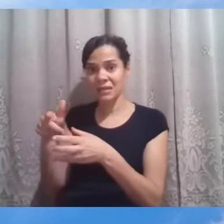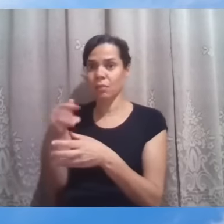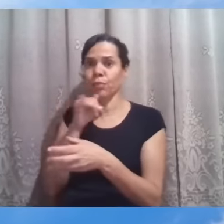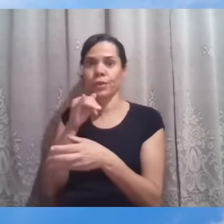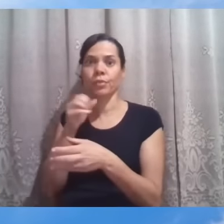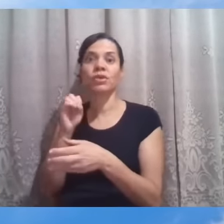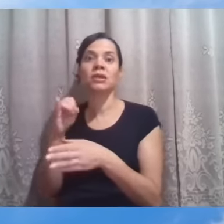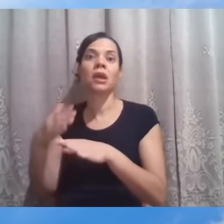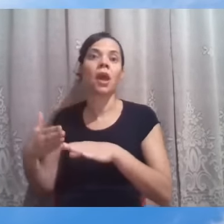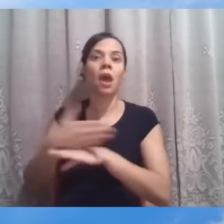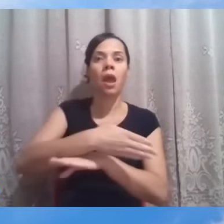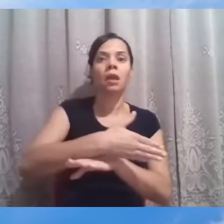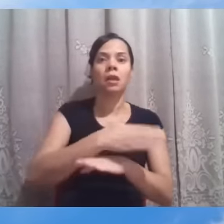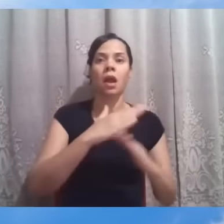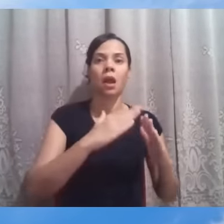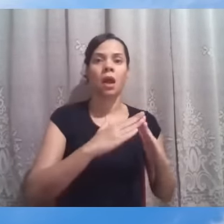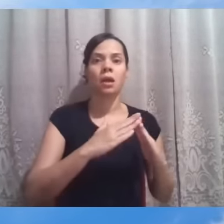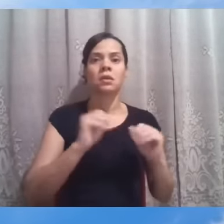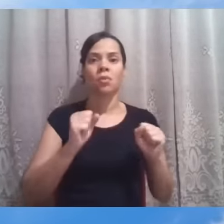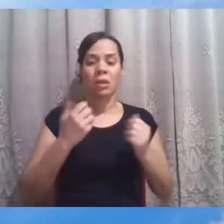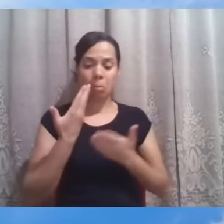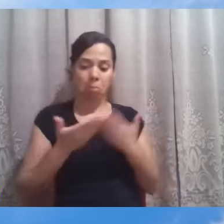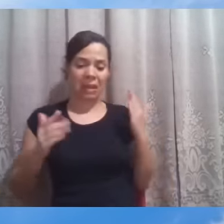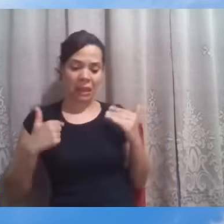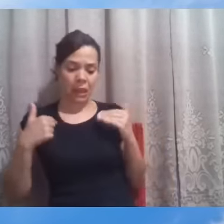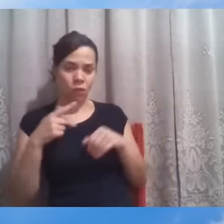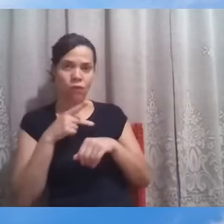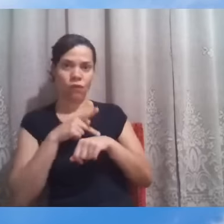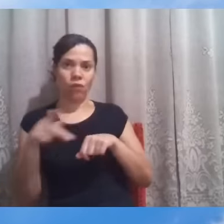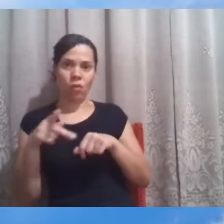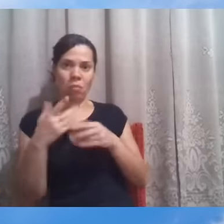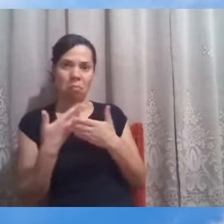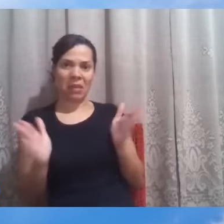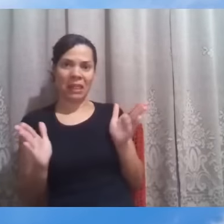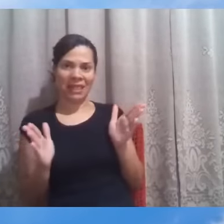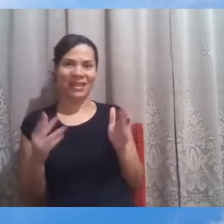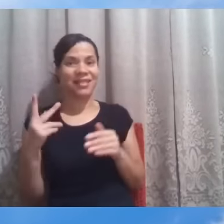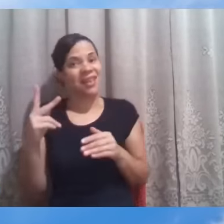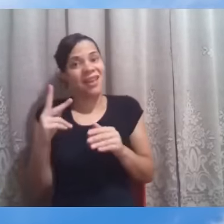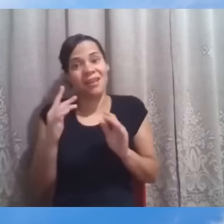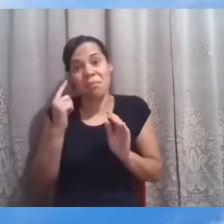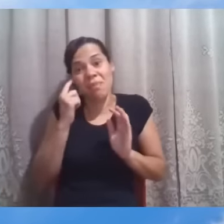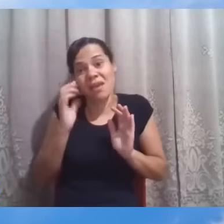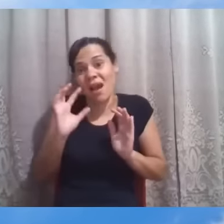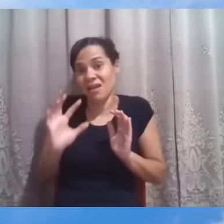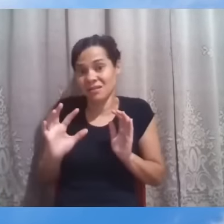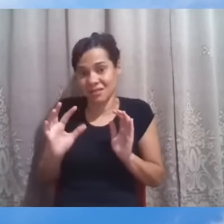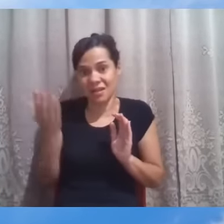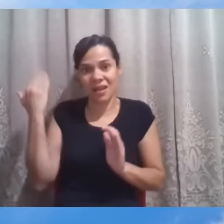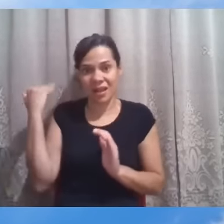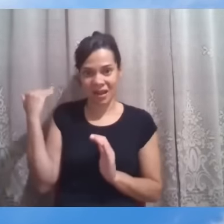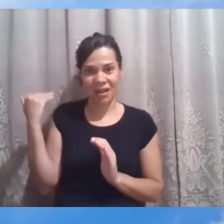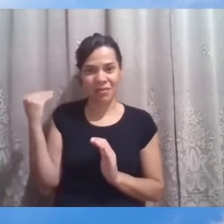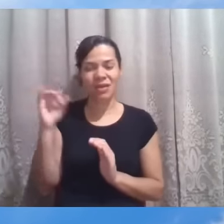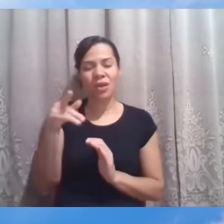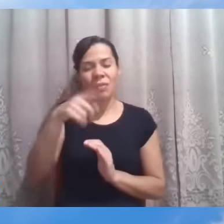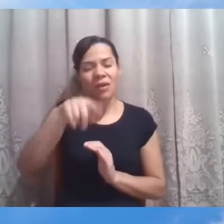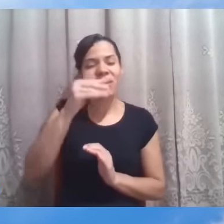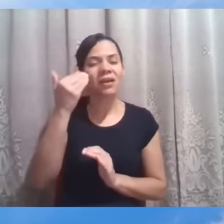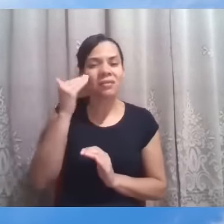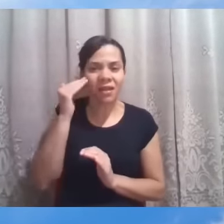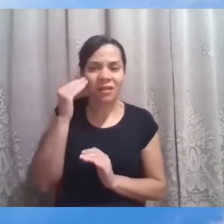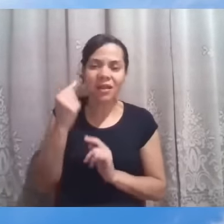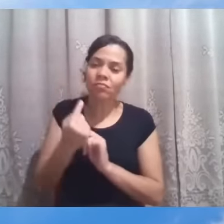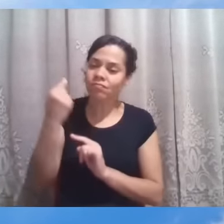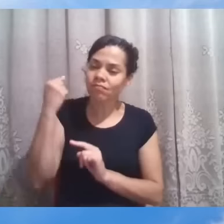exemplo, perderiam a chamada pureza ritual, na visão de religiosidade que tinham até então. Para ilustrar como isso era algo